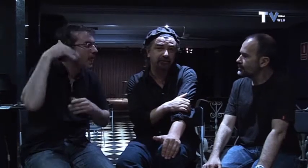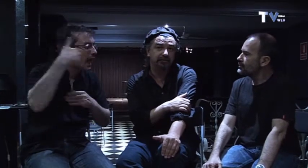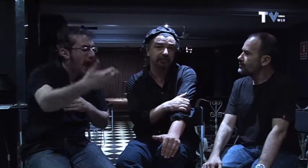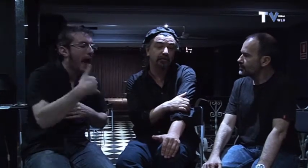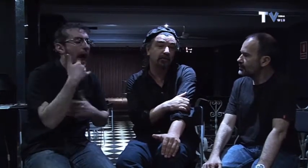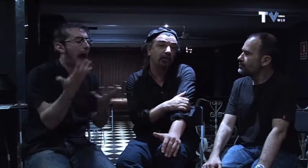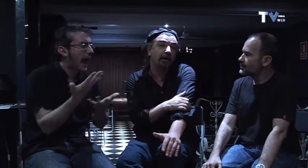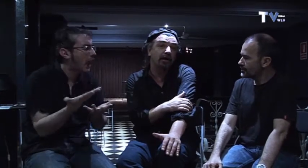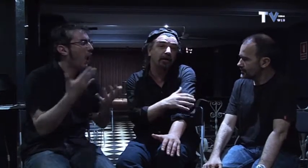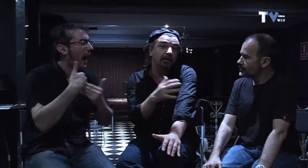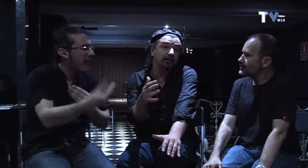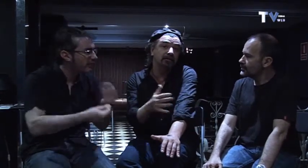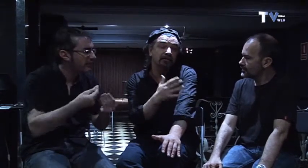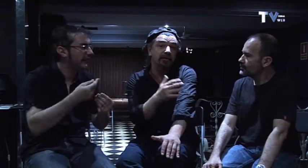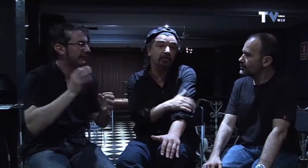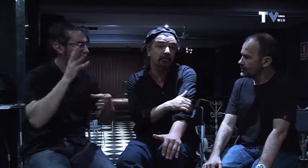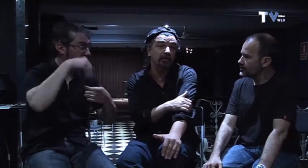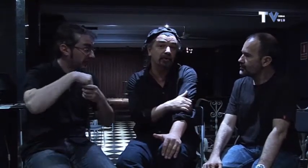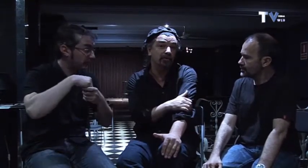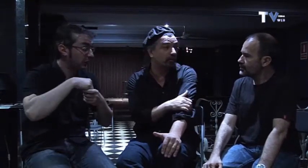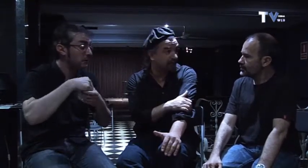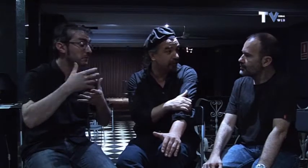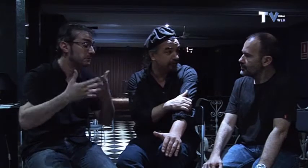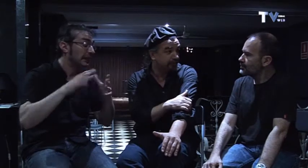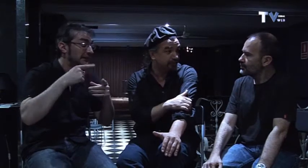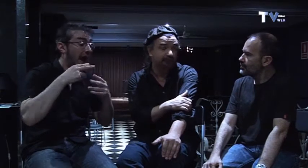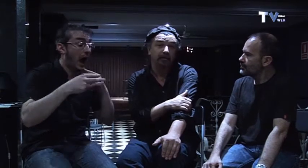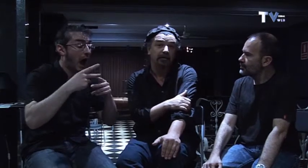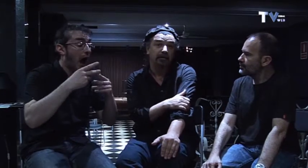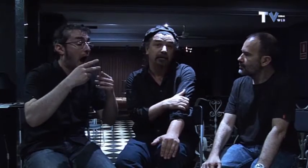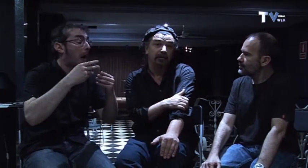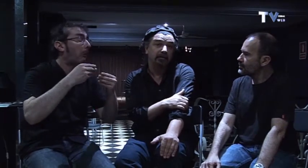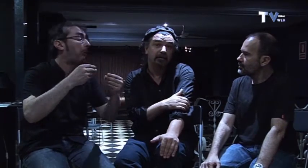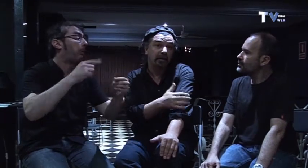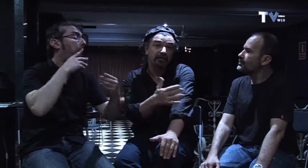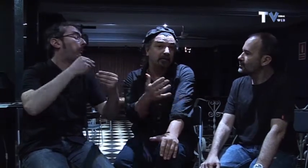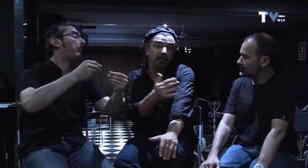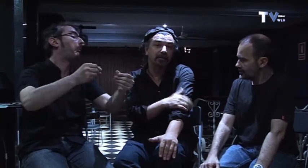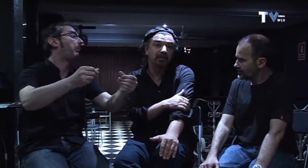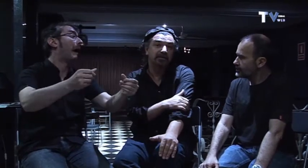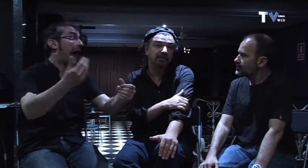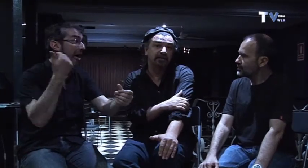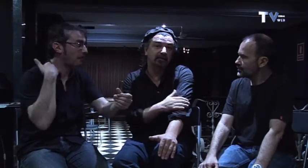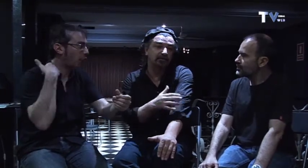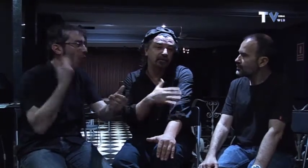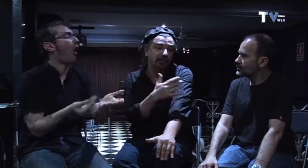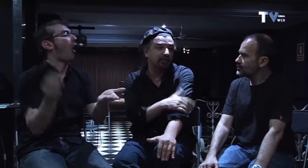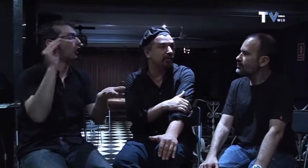lo cual cayó en olvido y hace poco este tema surgió otra